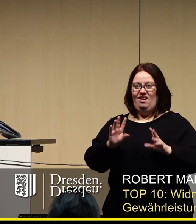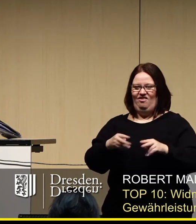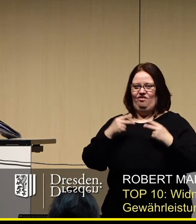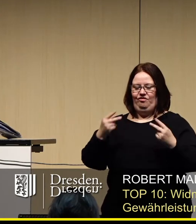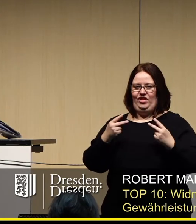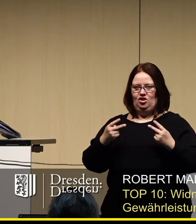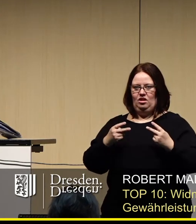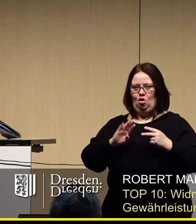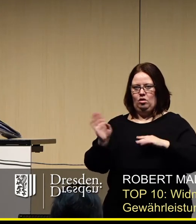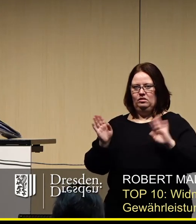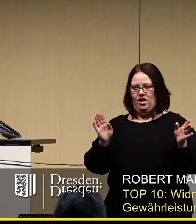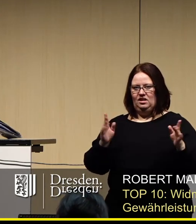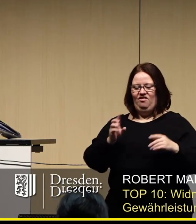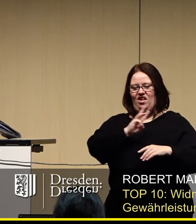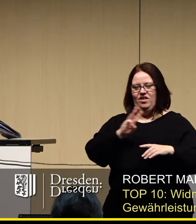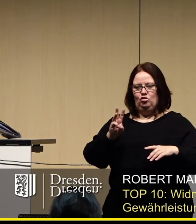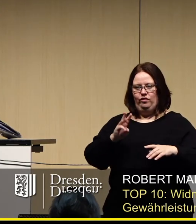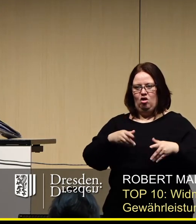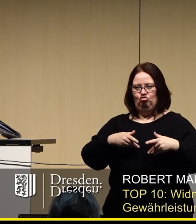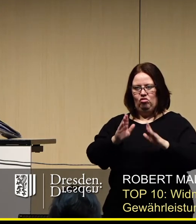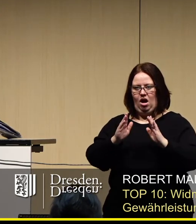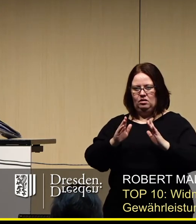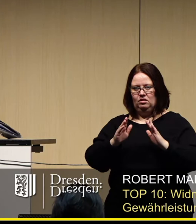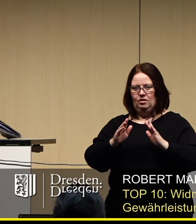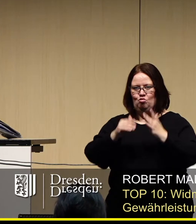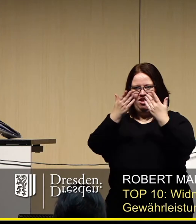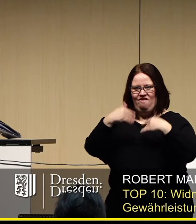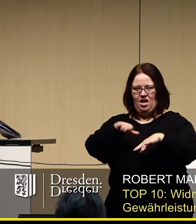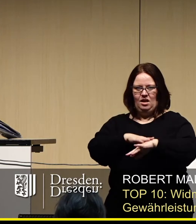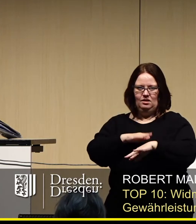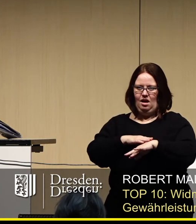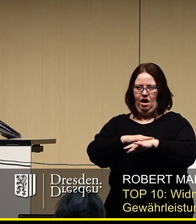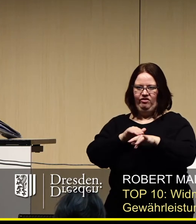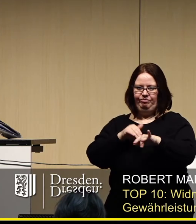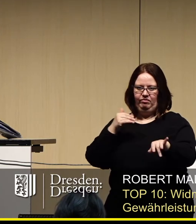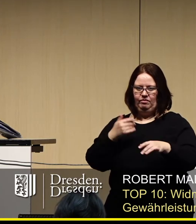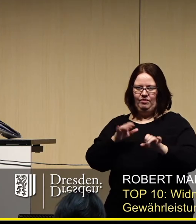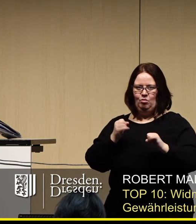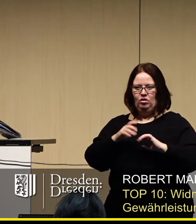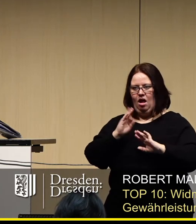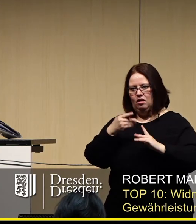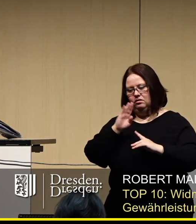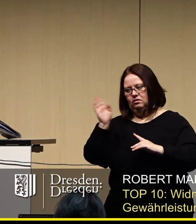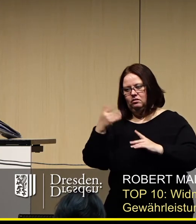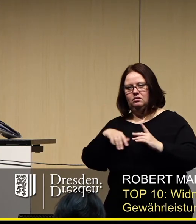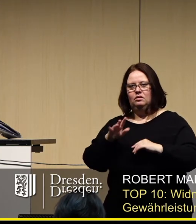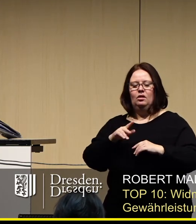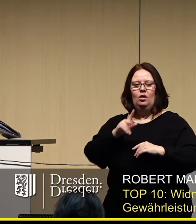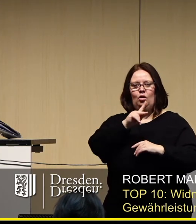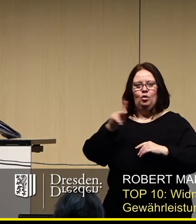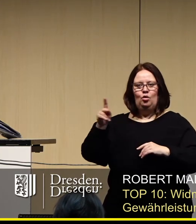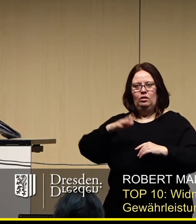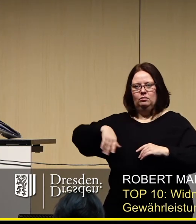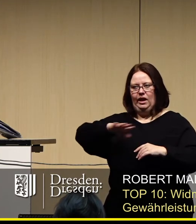wichtige Ost-West-Verbindung. Die Wilströfer Straße, denke ich mal, in zwei Nachzeiten findet auch nicht statt. So würde sich dann alles in Richtung im Bereich Külzring